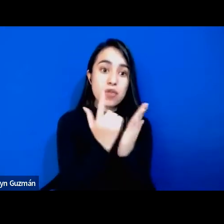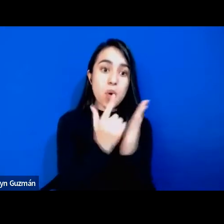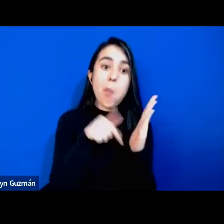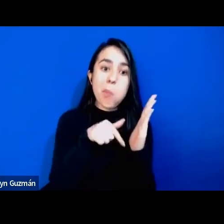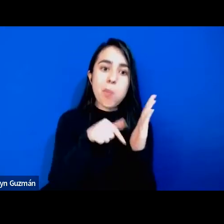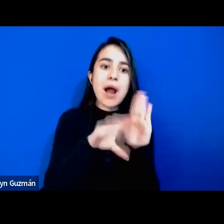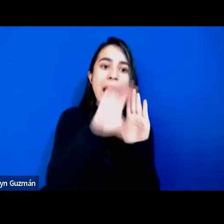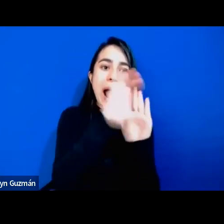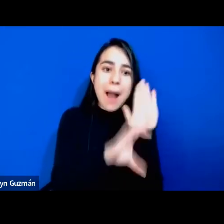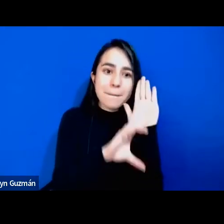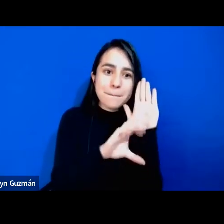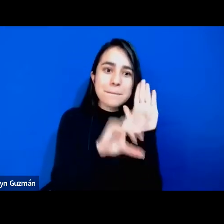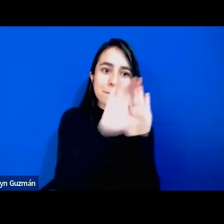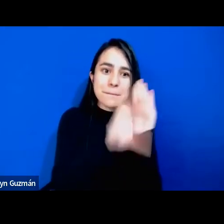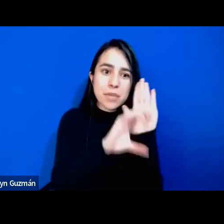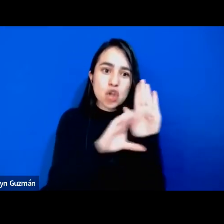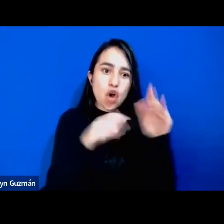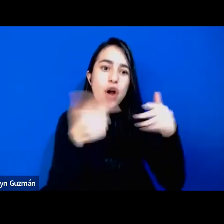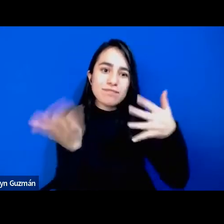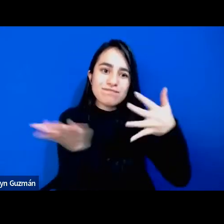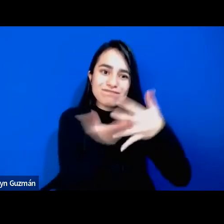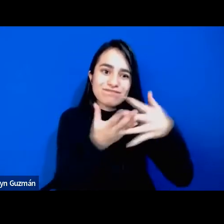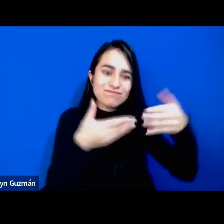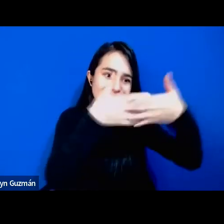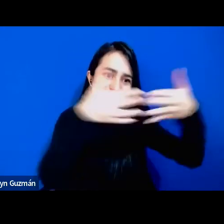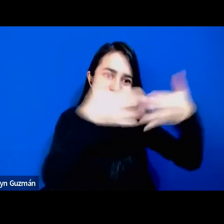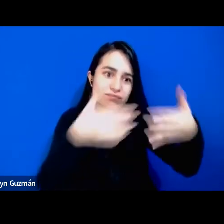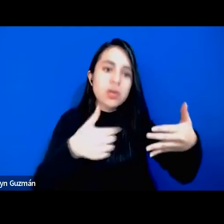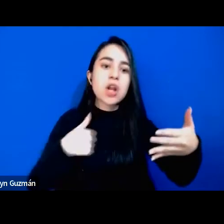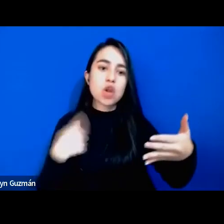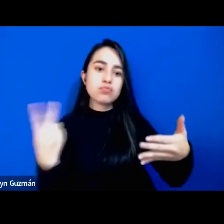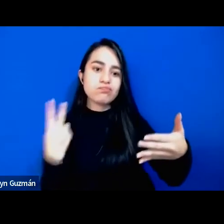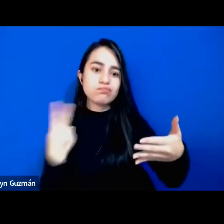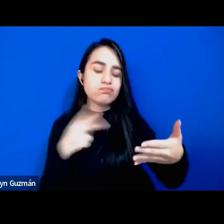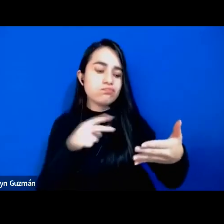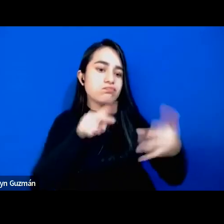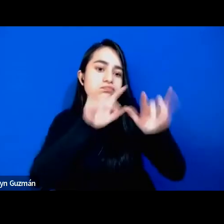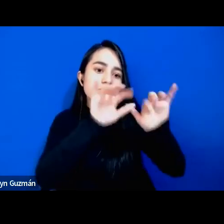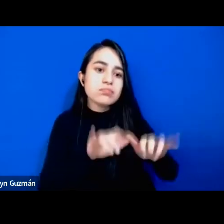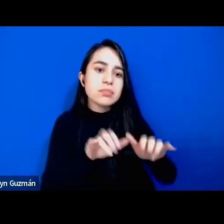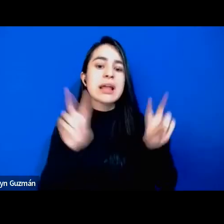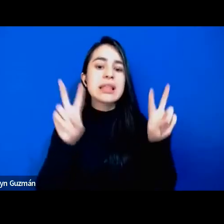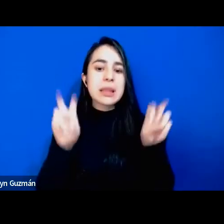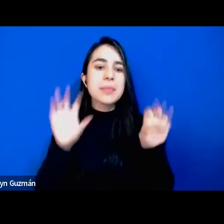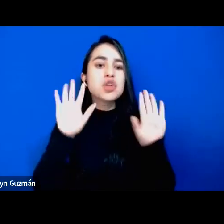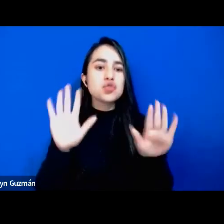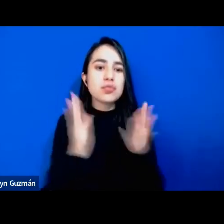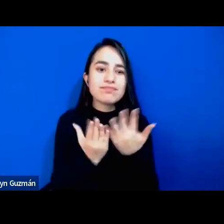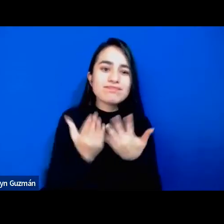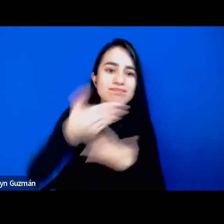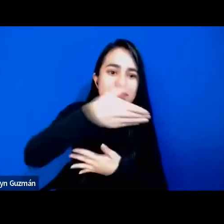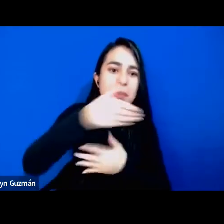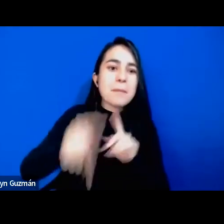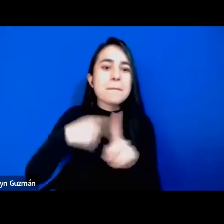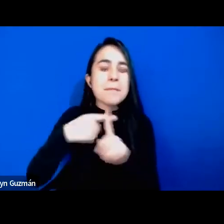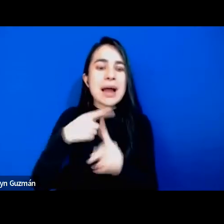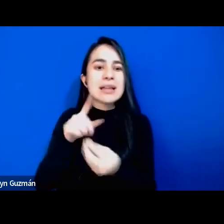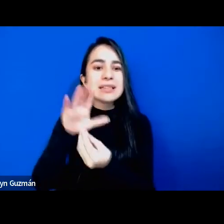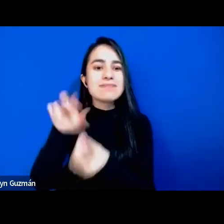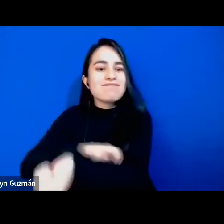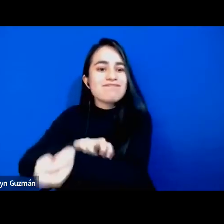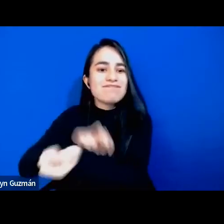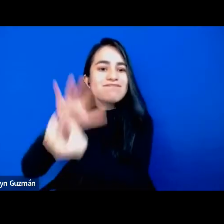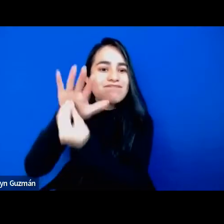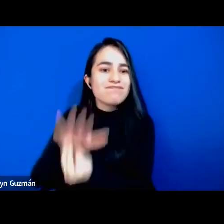del que habló Frank y que acaba de salir, donde hablamos sobre la interseccionalidad y el antirracismo. Fue una experiencia